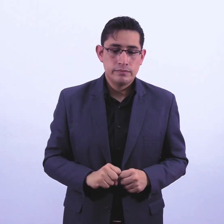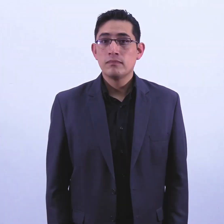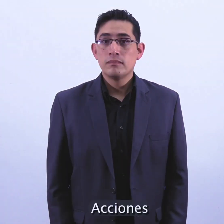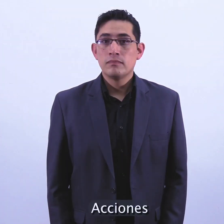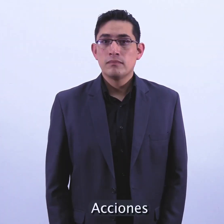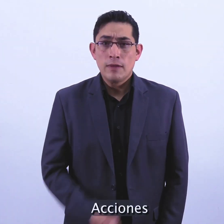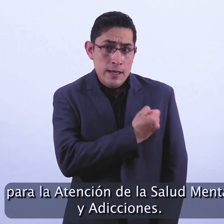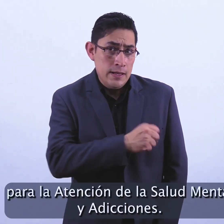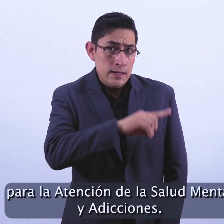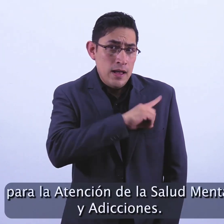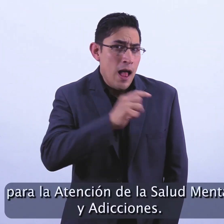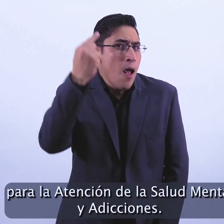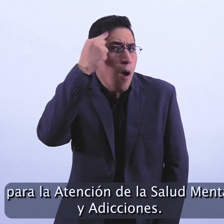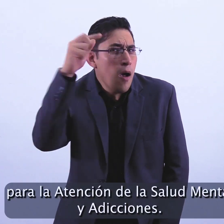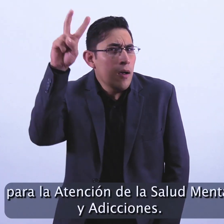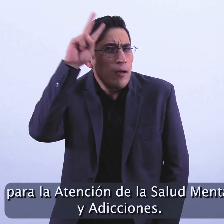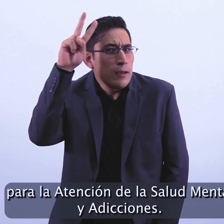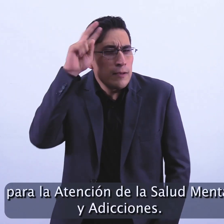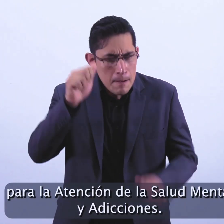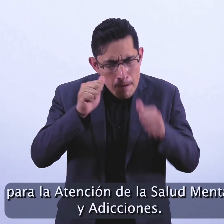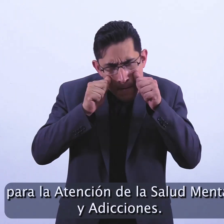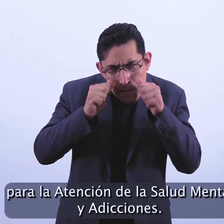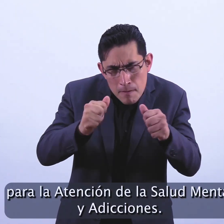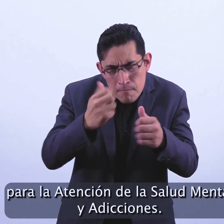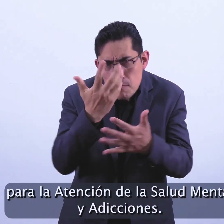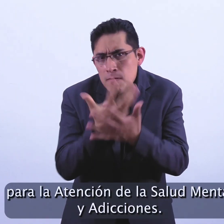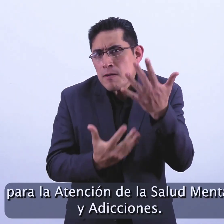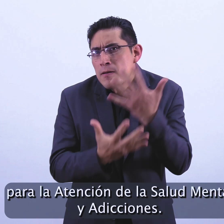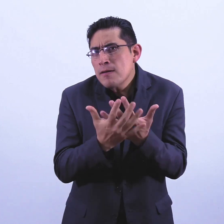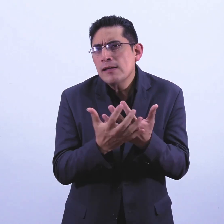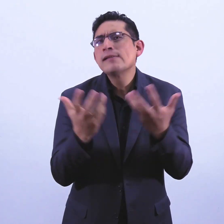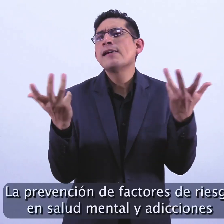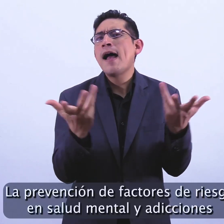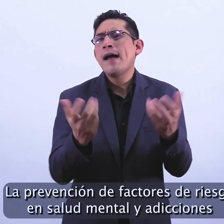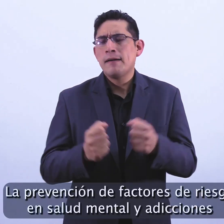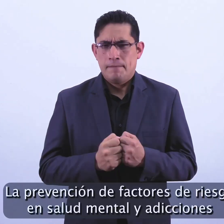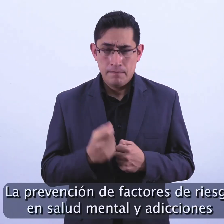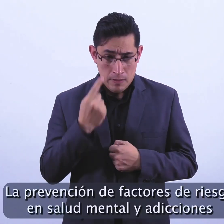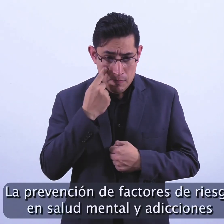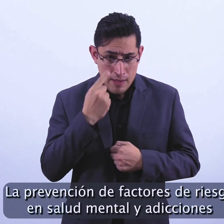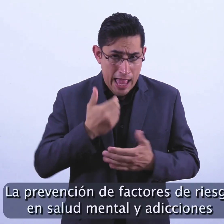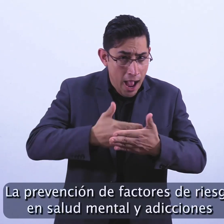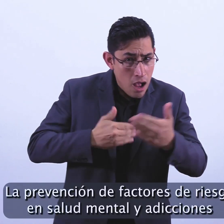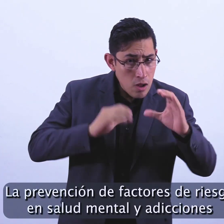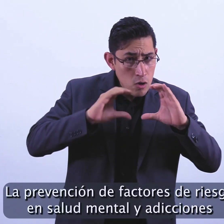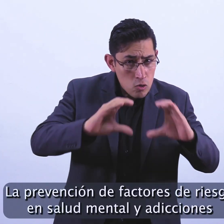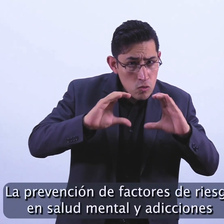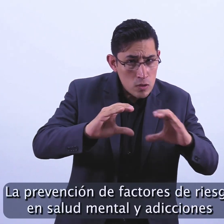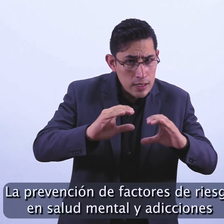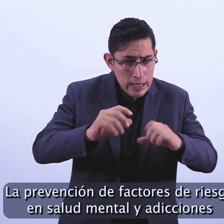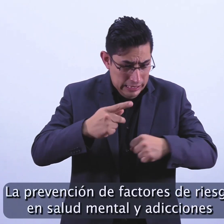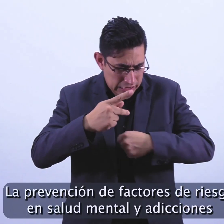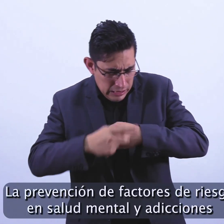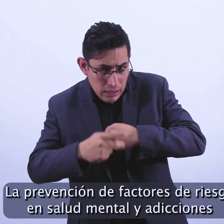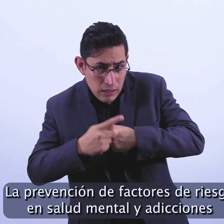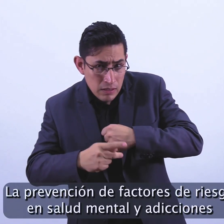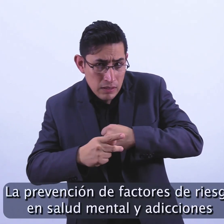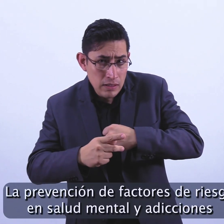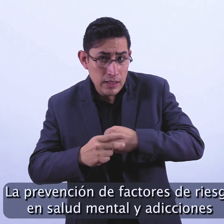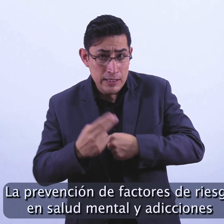Acciones para la atención de la salud mental y adicciones. La prevención de factores de riesgo en salud mental y adicciones